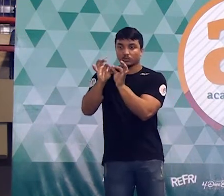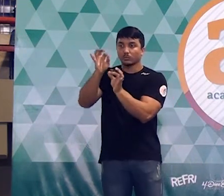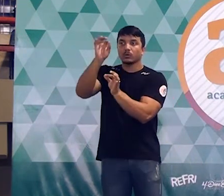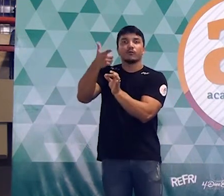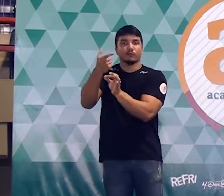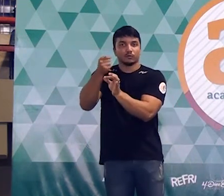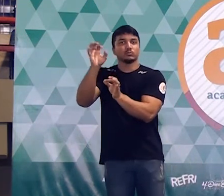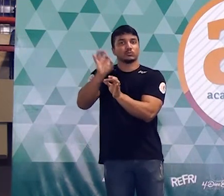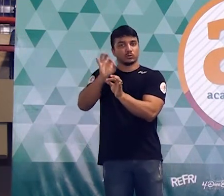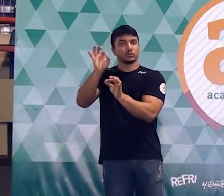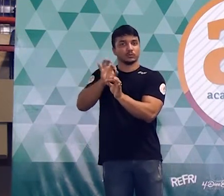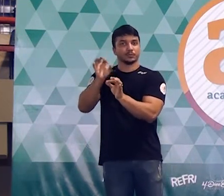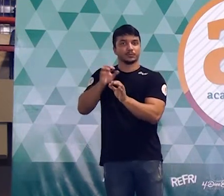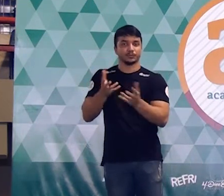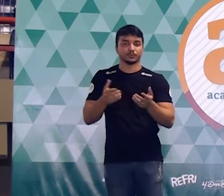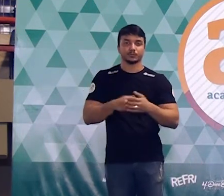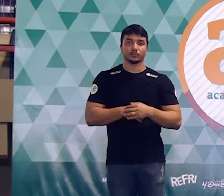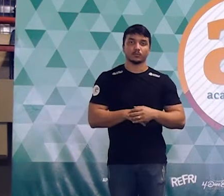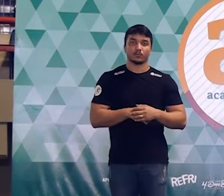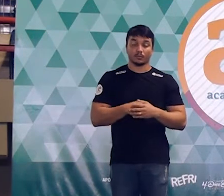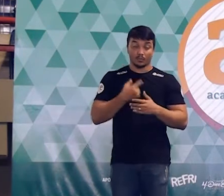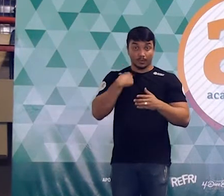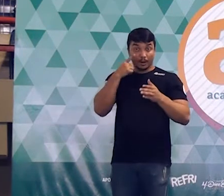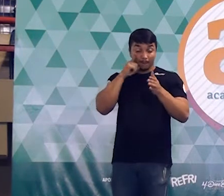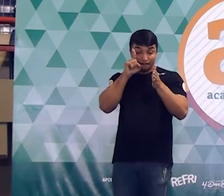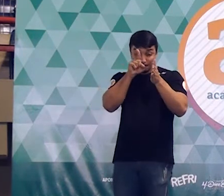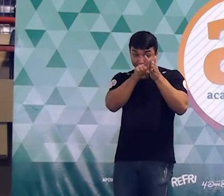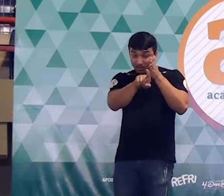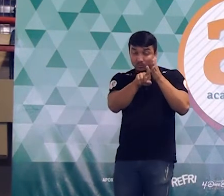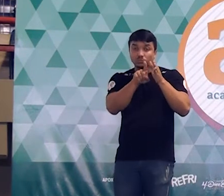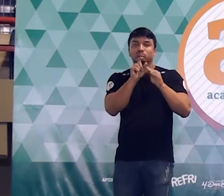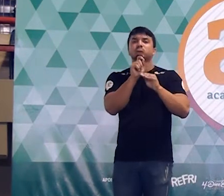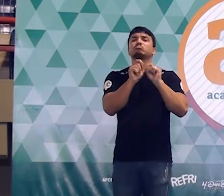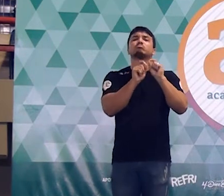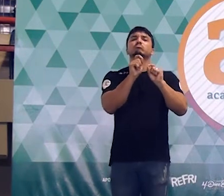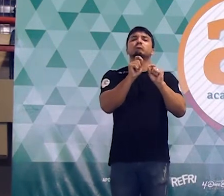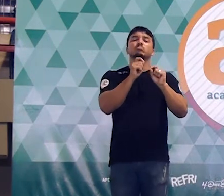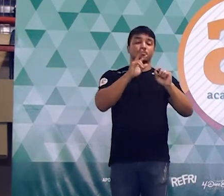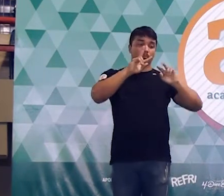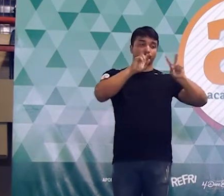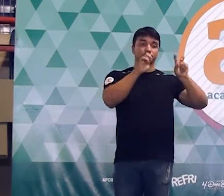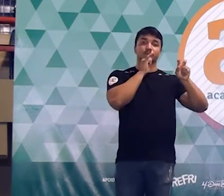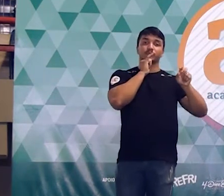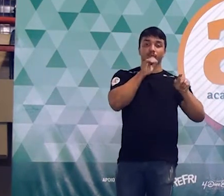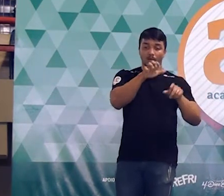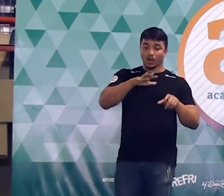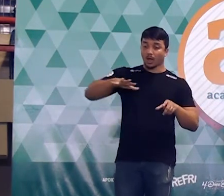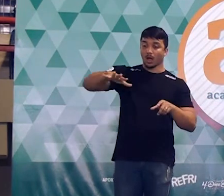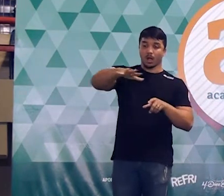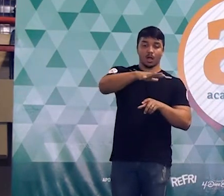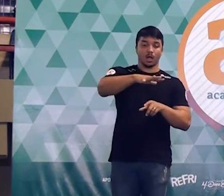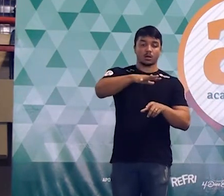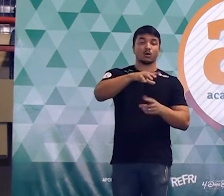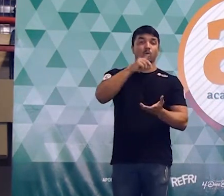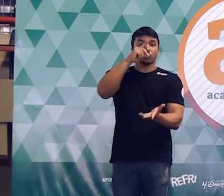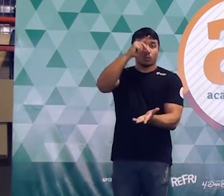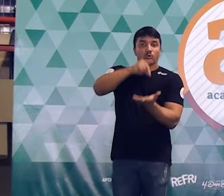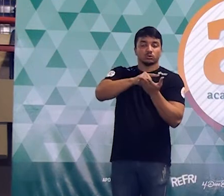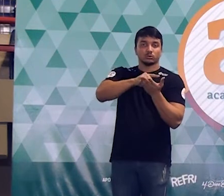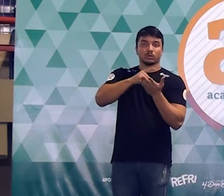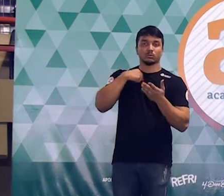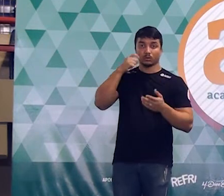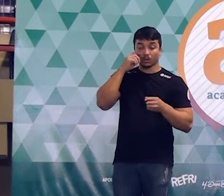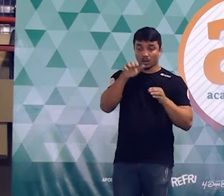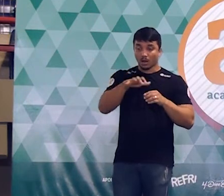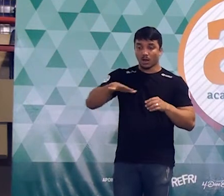altura vai reduzir 20%. A pergunta da questão, qual foi? Em relação à área original, a área